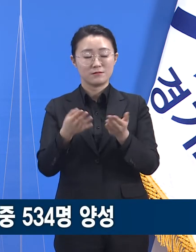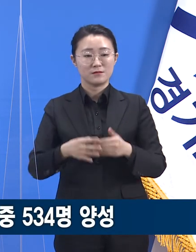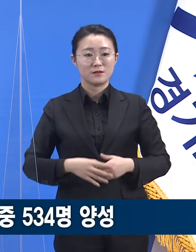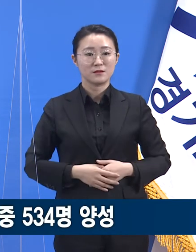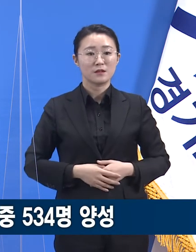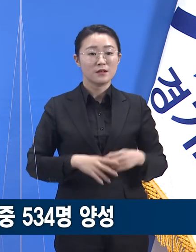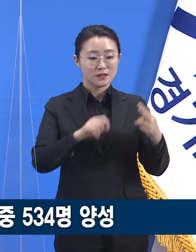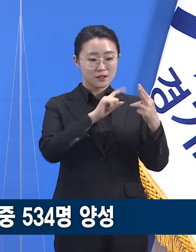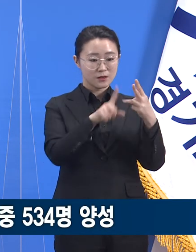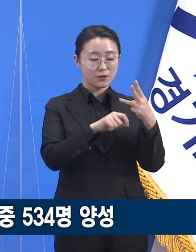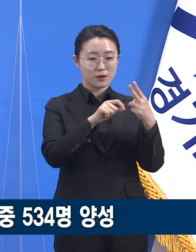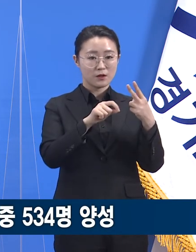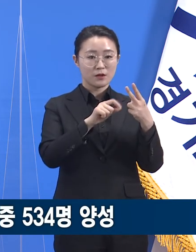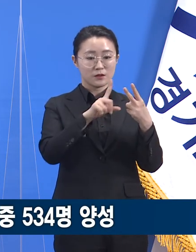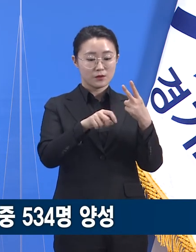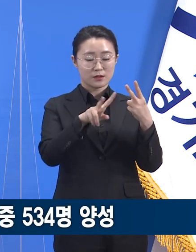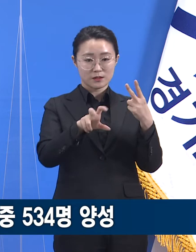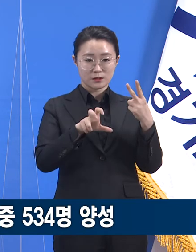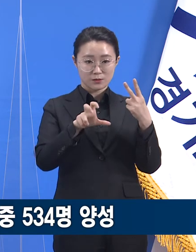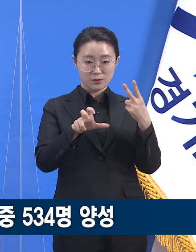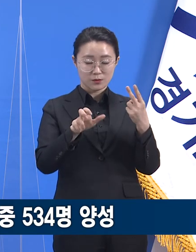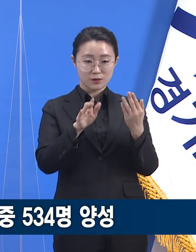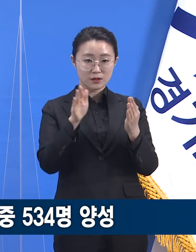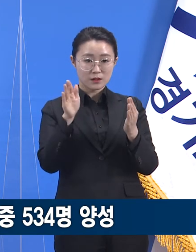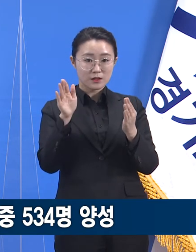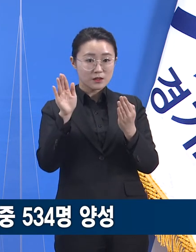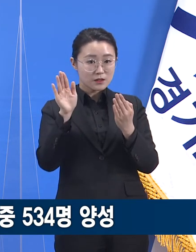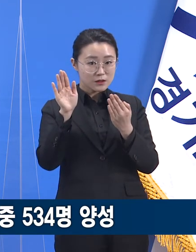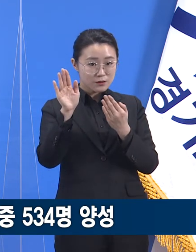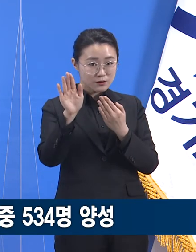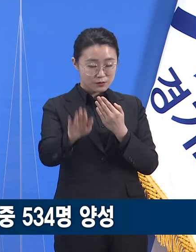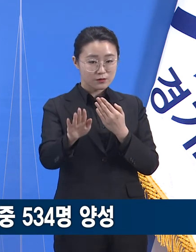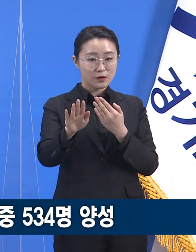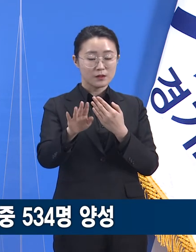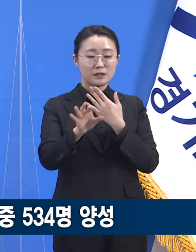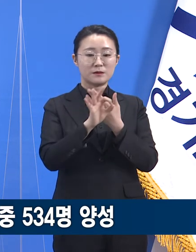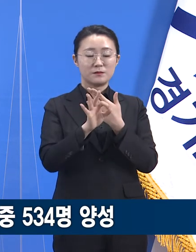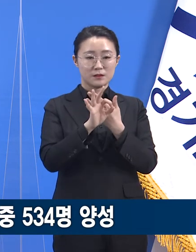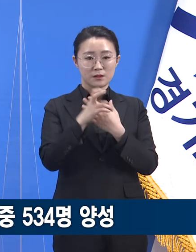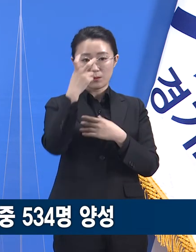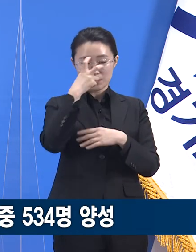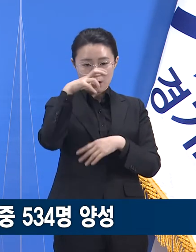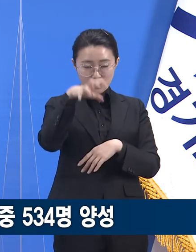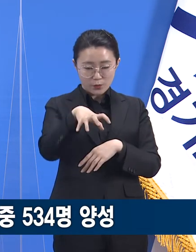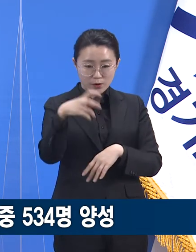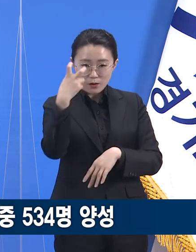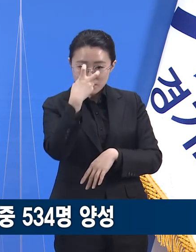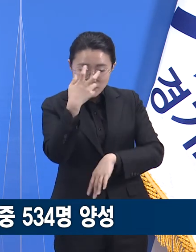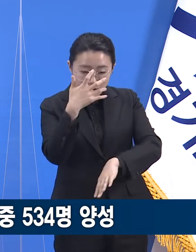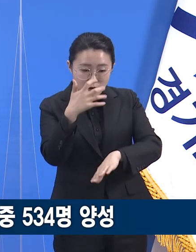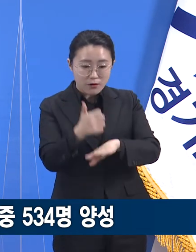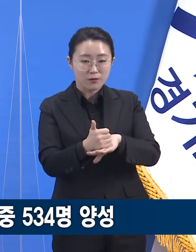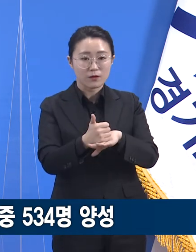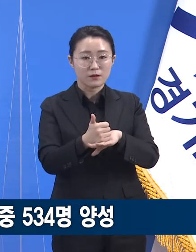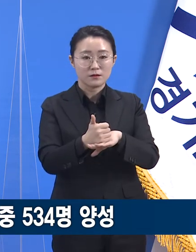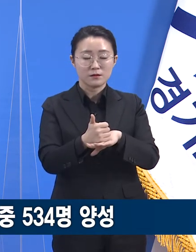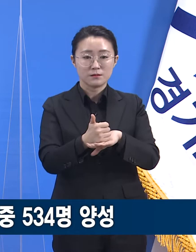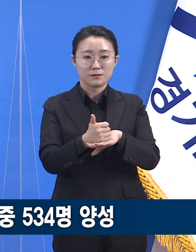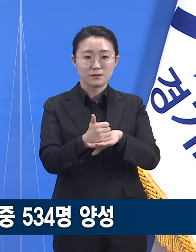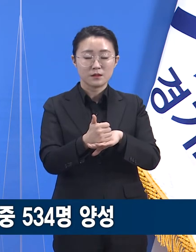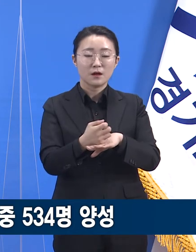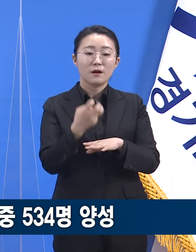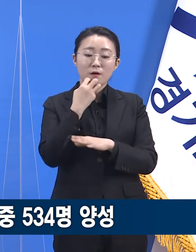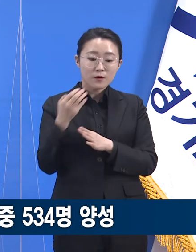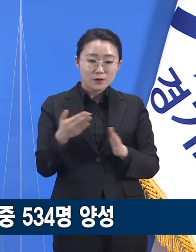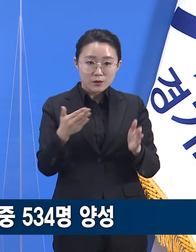임시선별검사소에서 검사받은 외국인의 검사 자료에 기초한 통계입니다. 경기도는